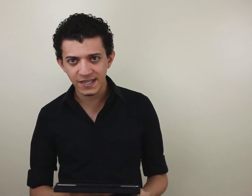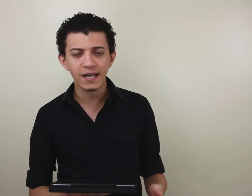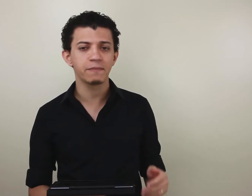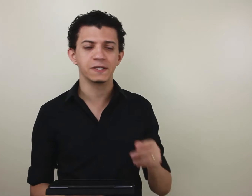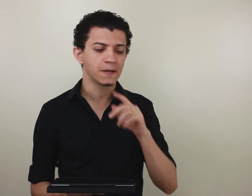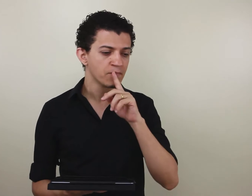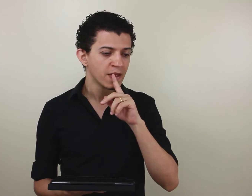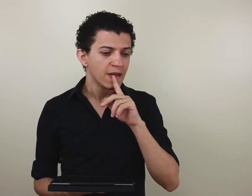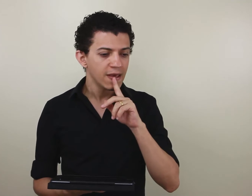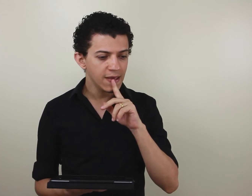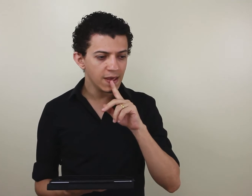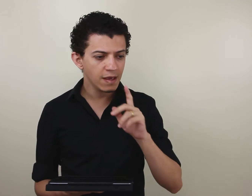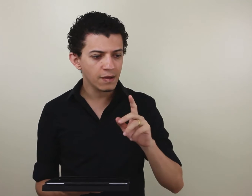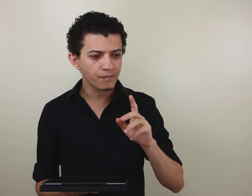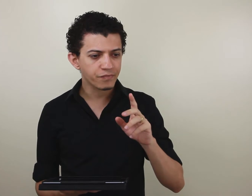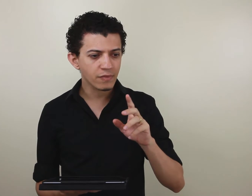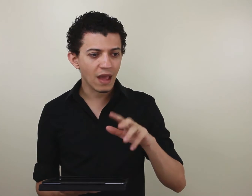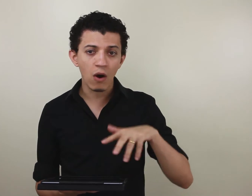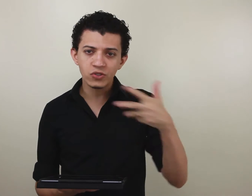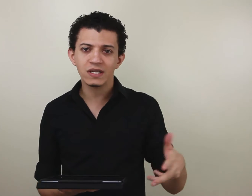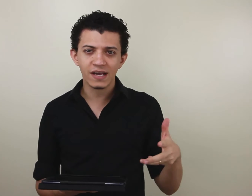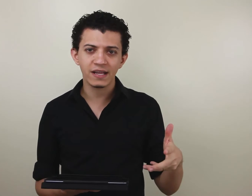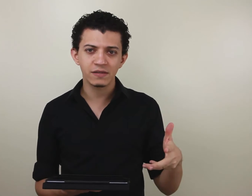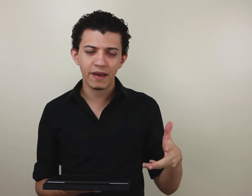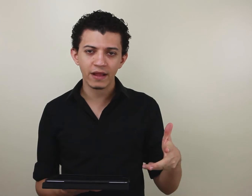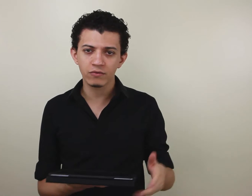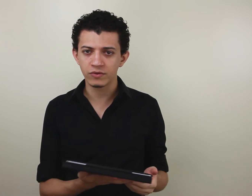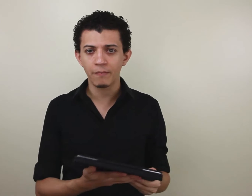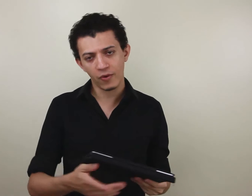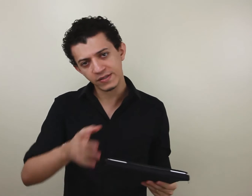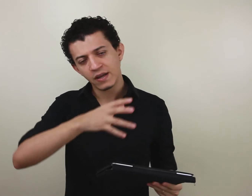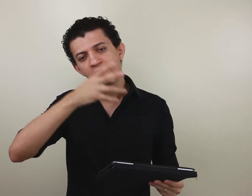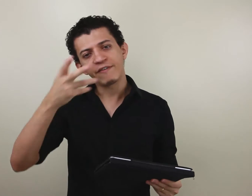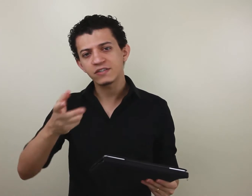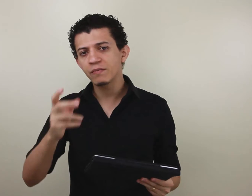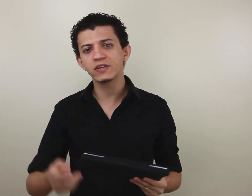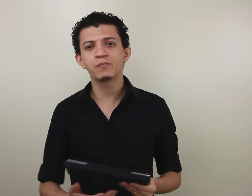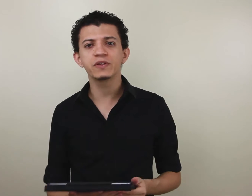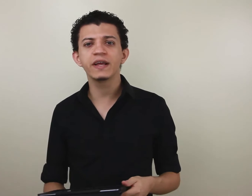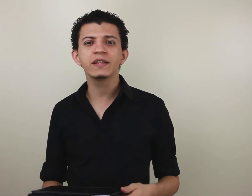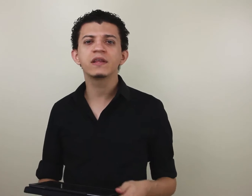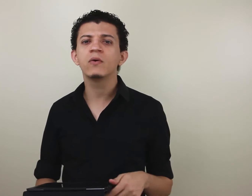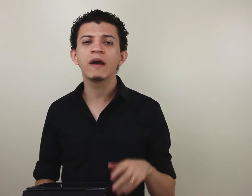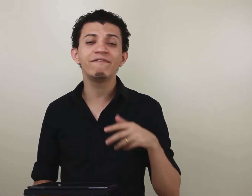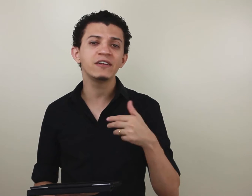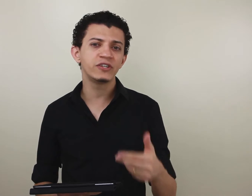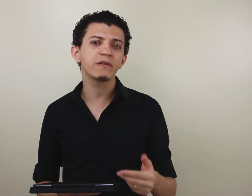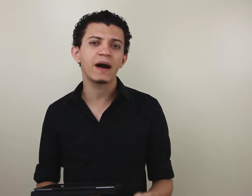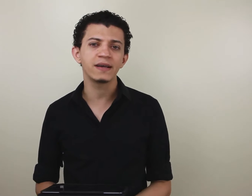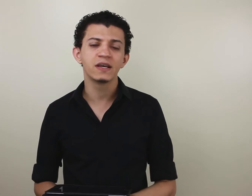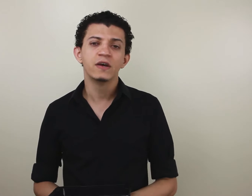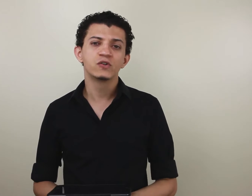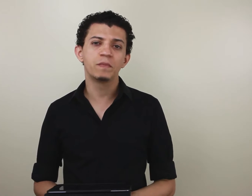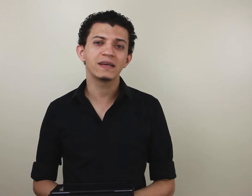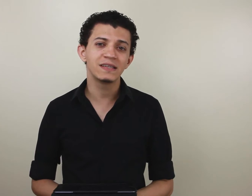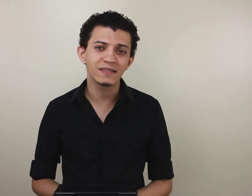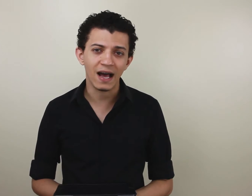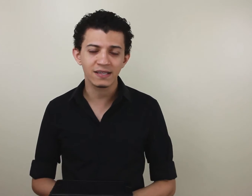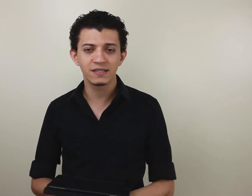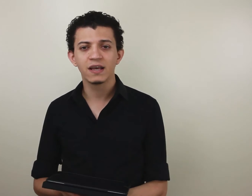na Libras. E, ao utilizar esse método, depois, facilmente eu poderia, então, refletir mais sobre a sintaxe,